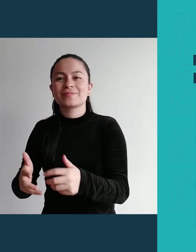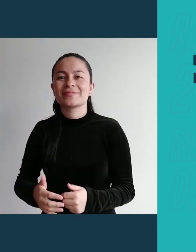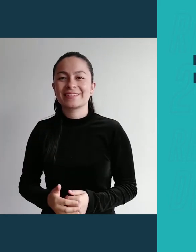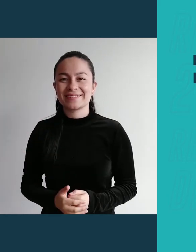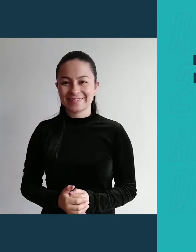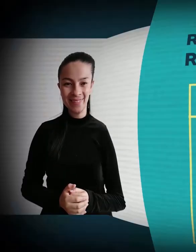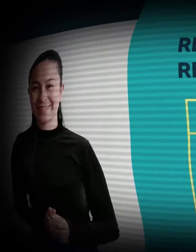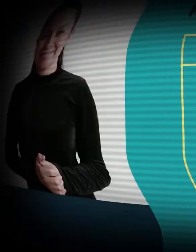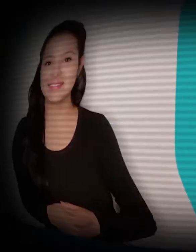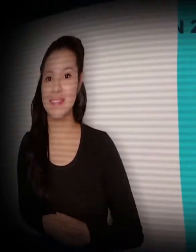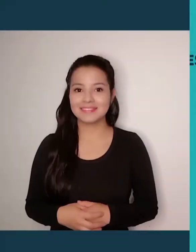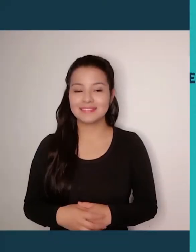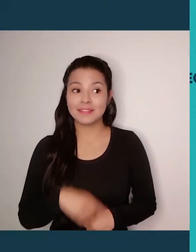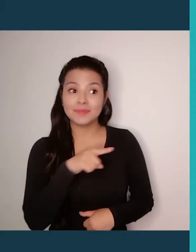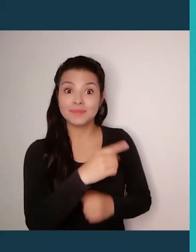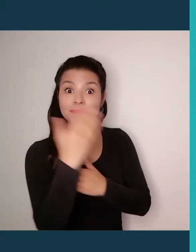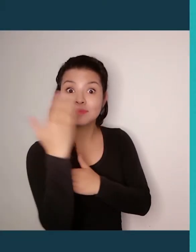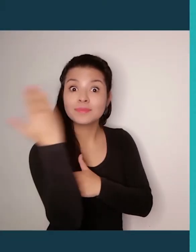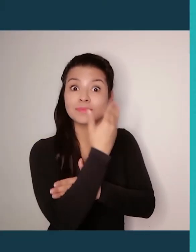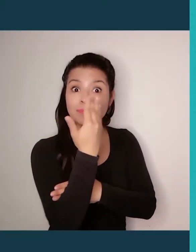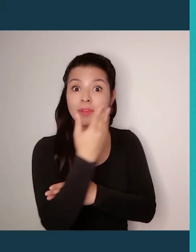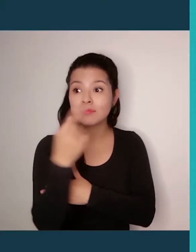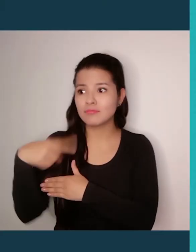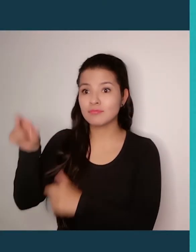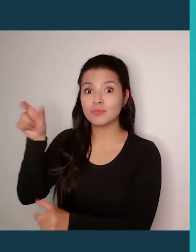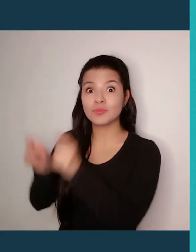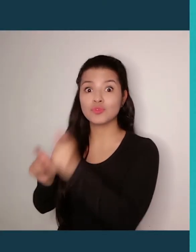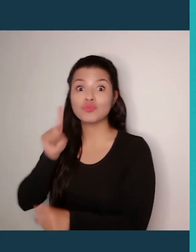Cine accesible en lengua de señas colombiana.